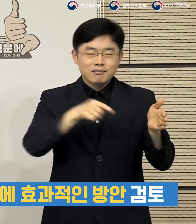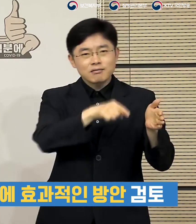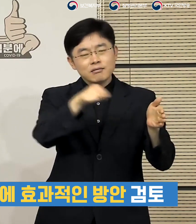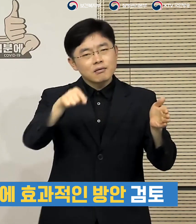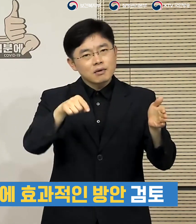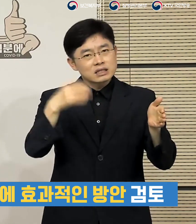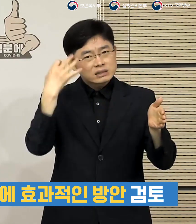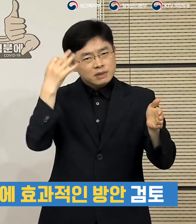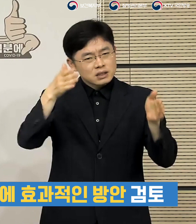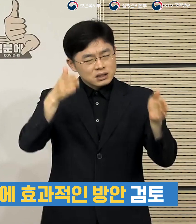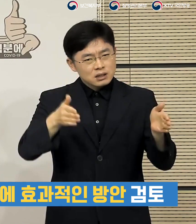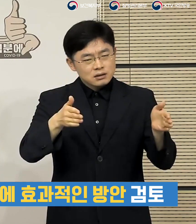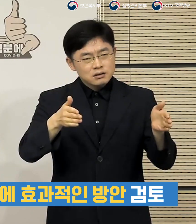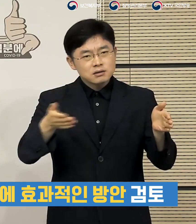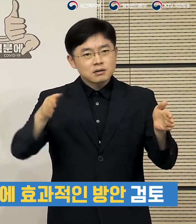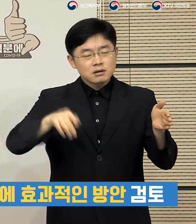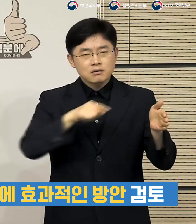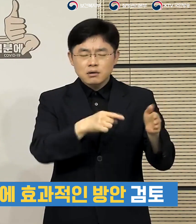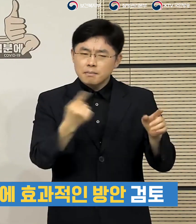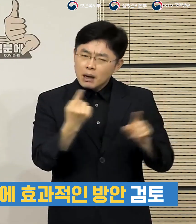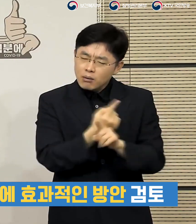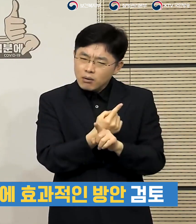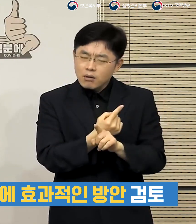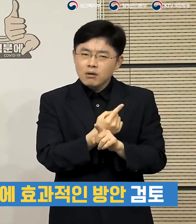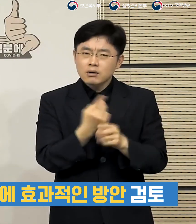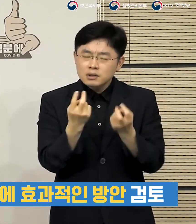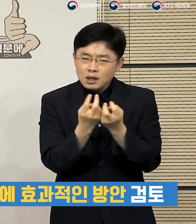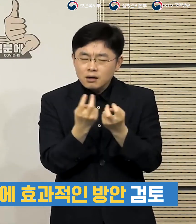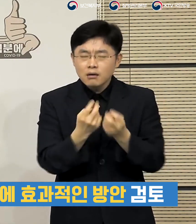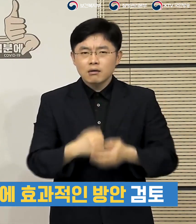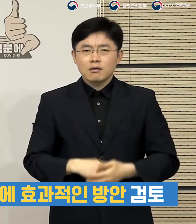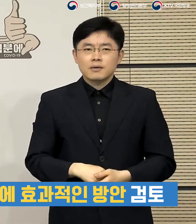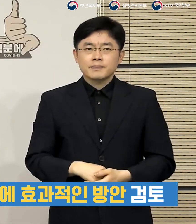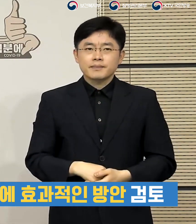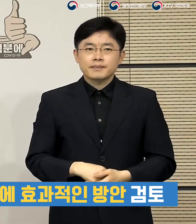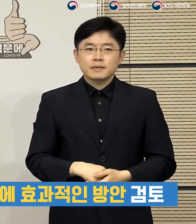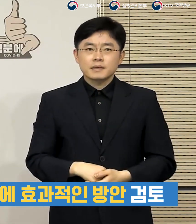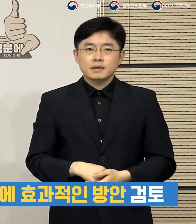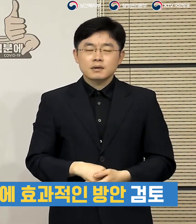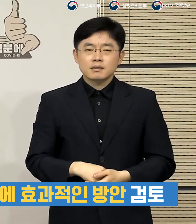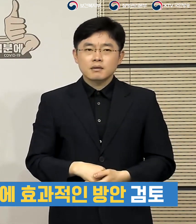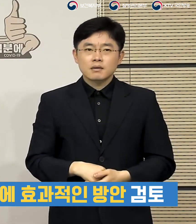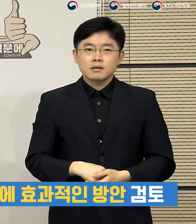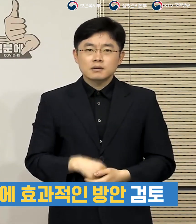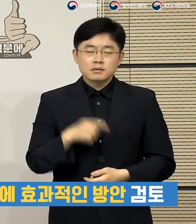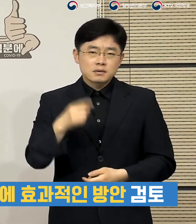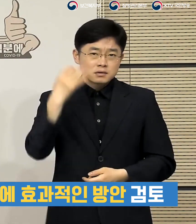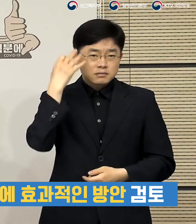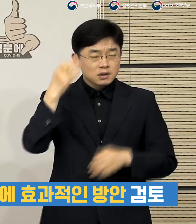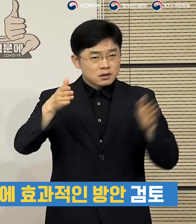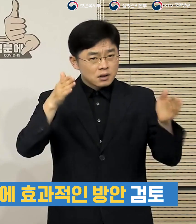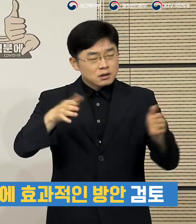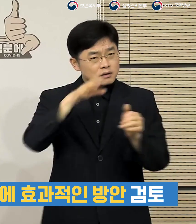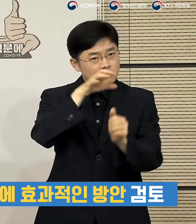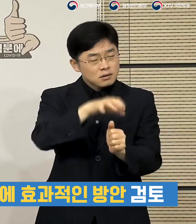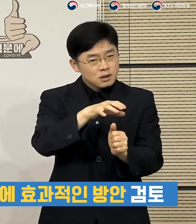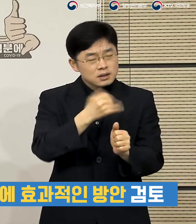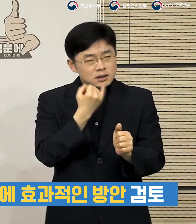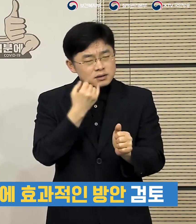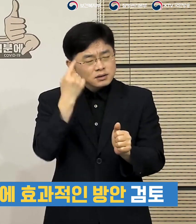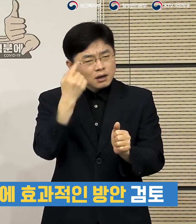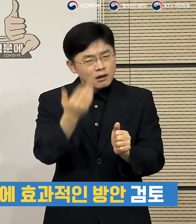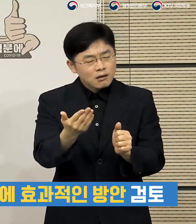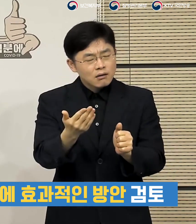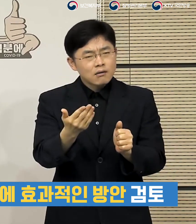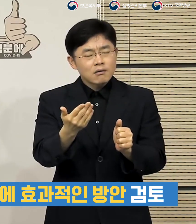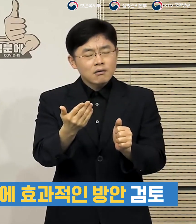취하고 있는 수단이 위험을 차단하고 있는 가장 효과적인 수단인가에 대해서 지난 저희가